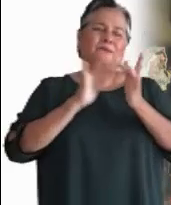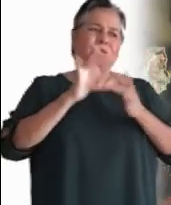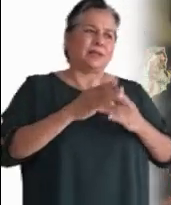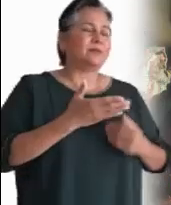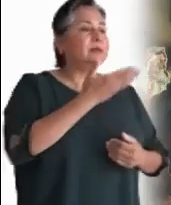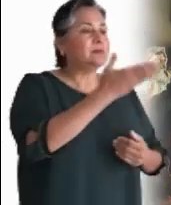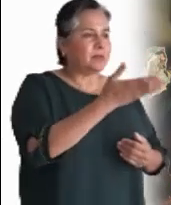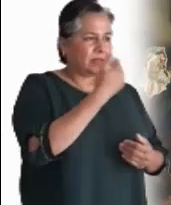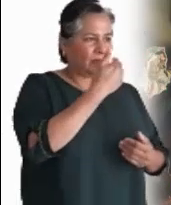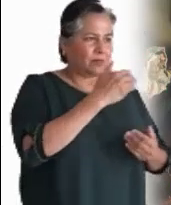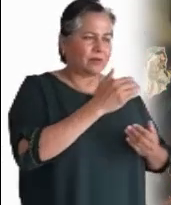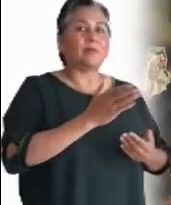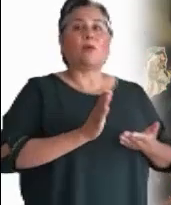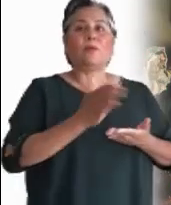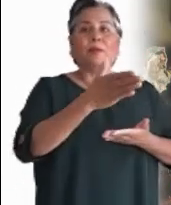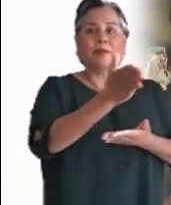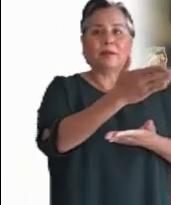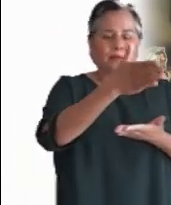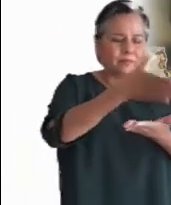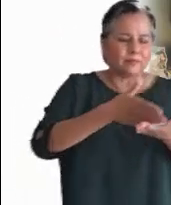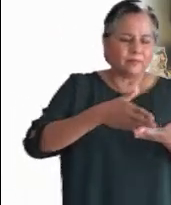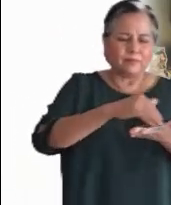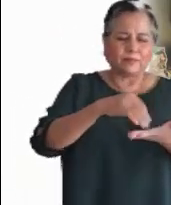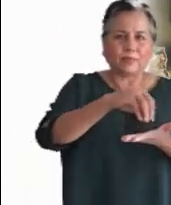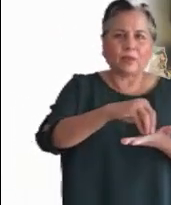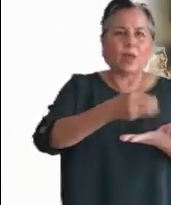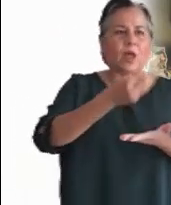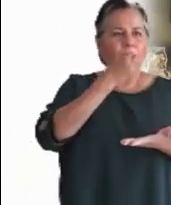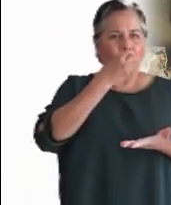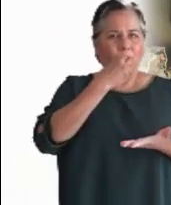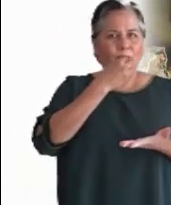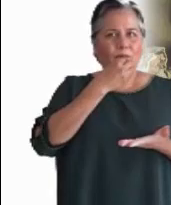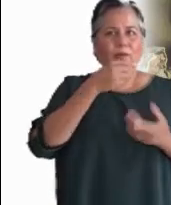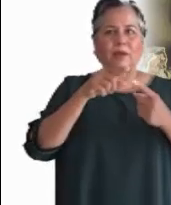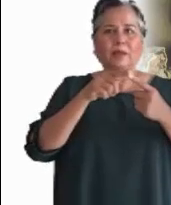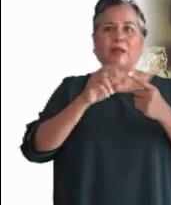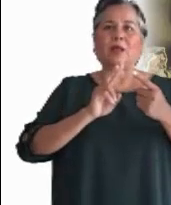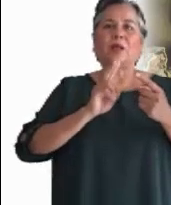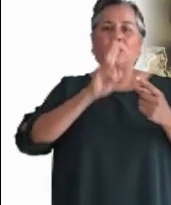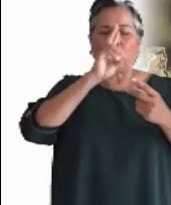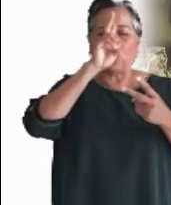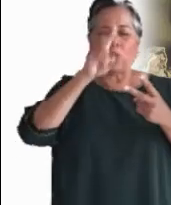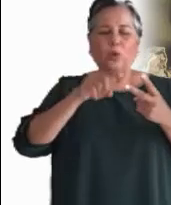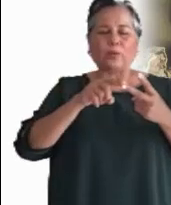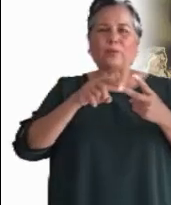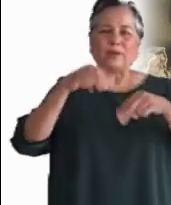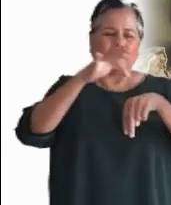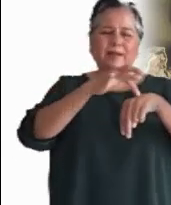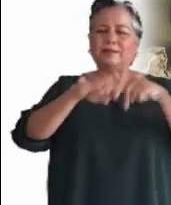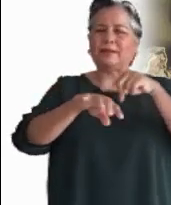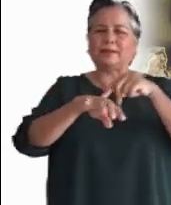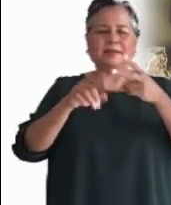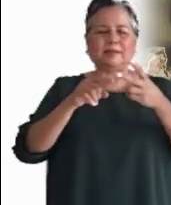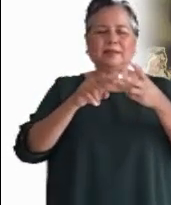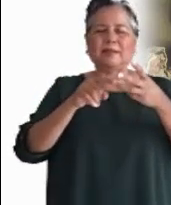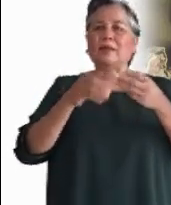se une a la mesa. El dolor, las cicatrices y un pan compartido son las señales del que ahora